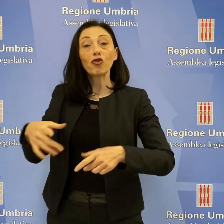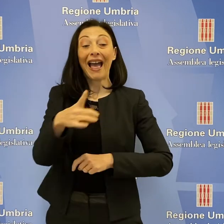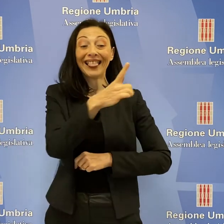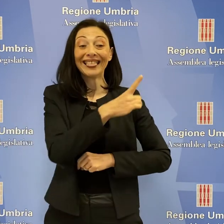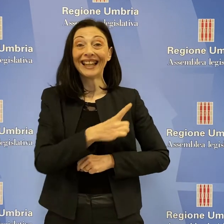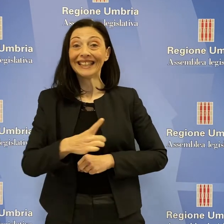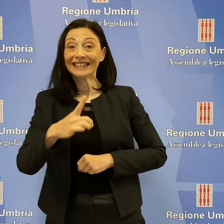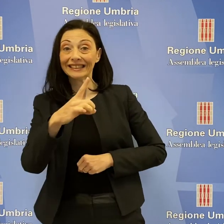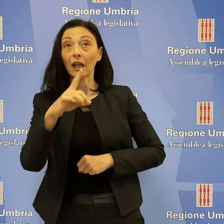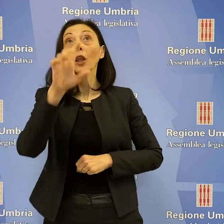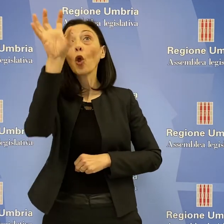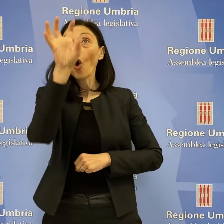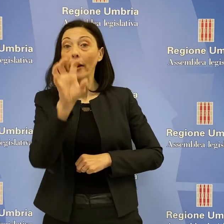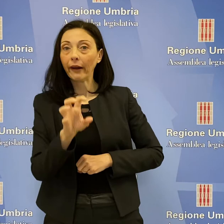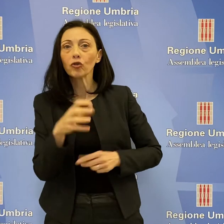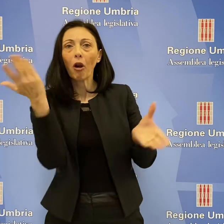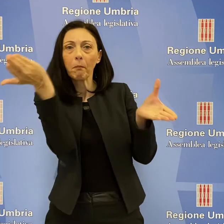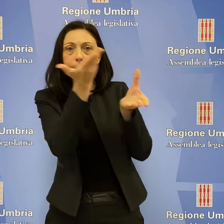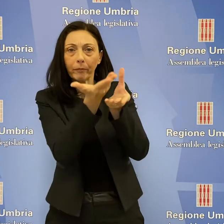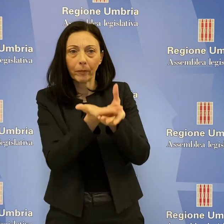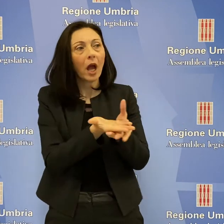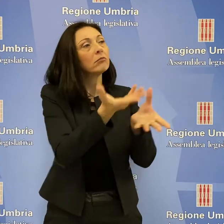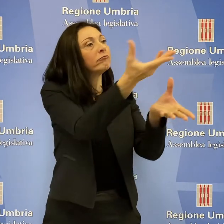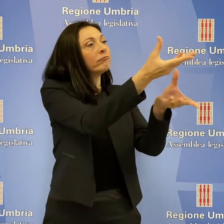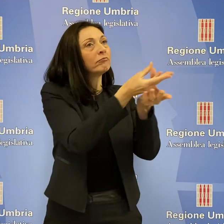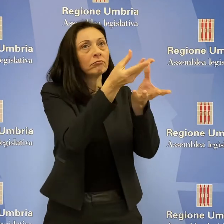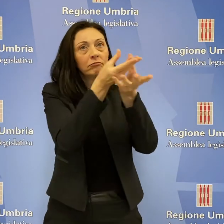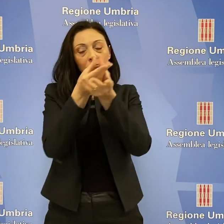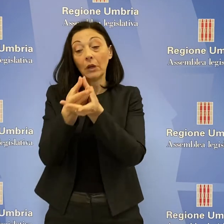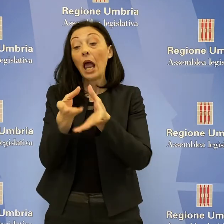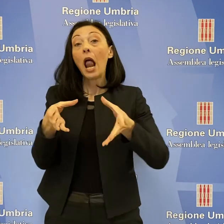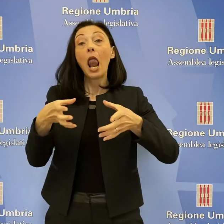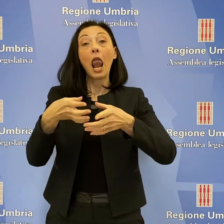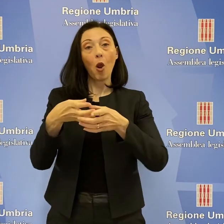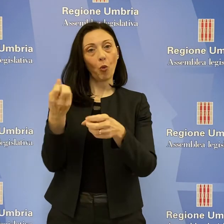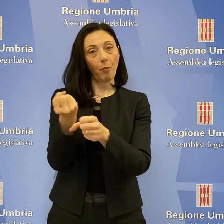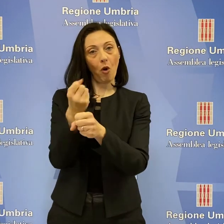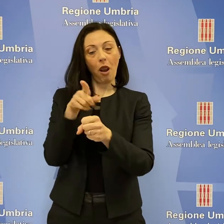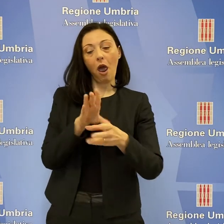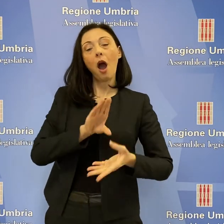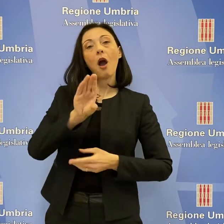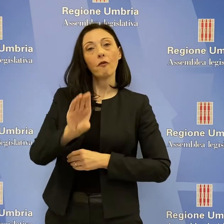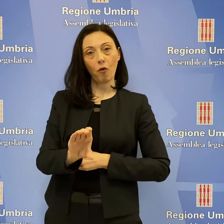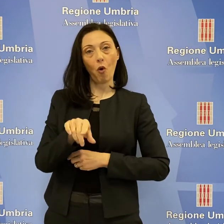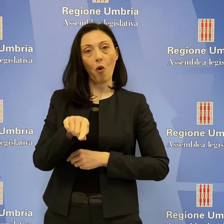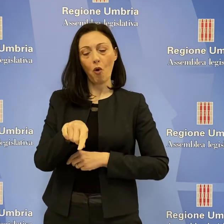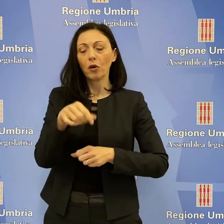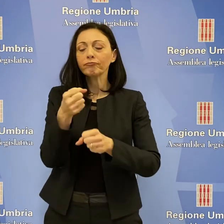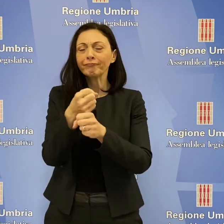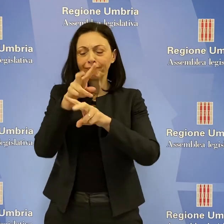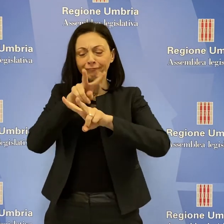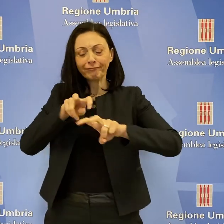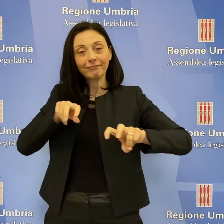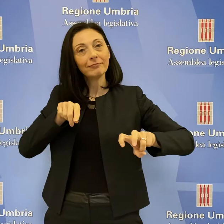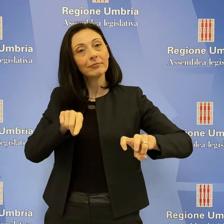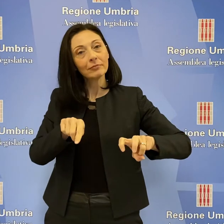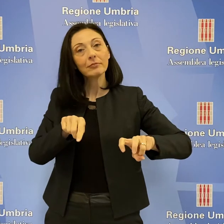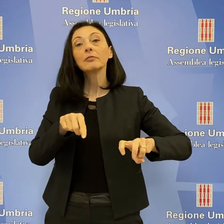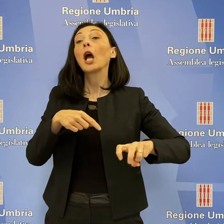distretti e in altre regioni. È stato attivato un gruppo di lavoro che ha lavorato al documento. Il servizio regionale, ha detto Coletto,